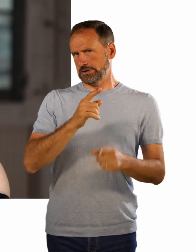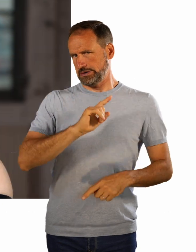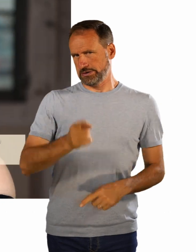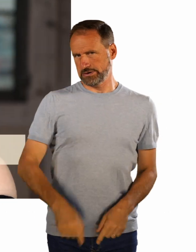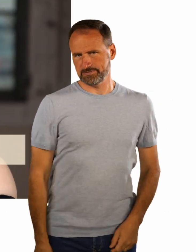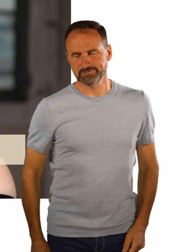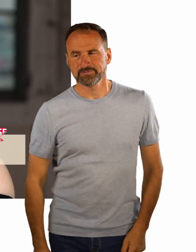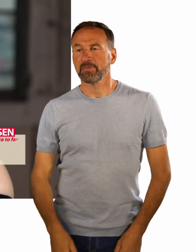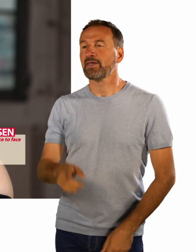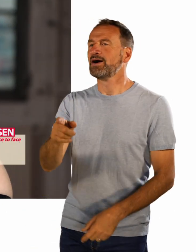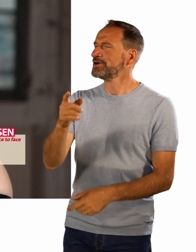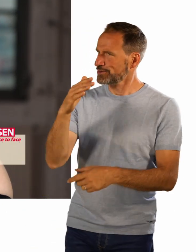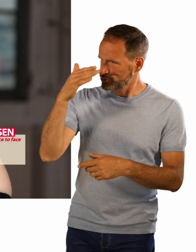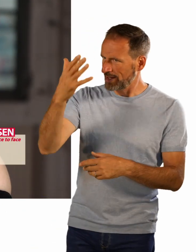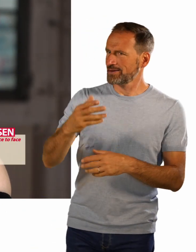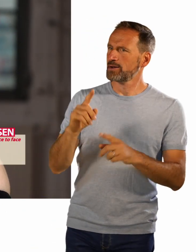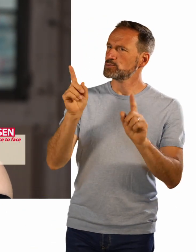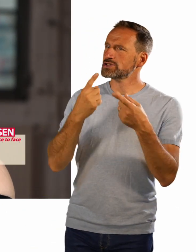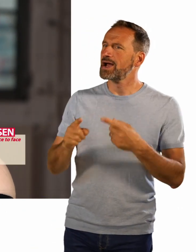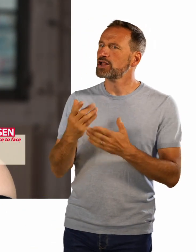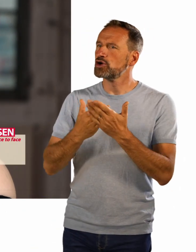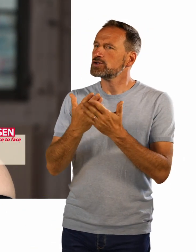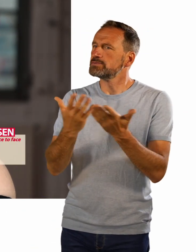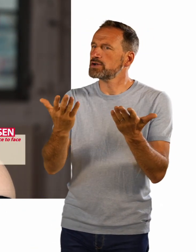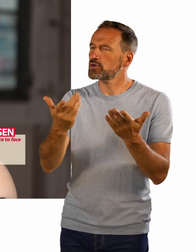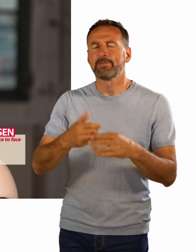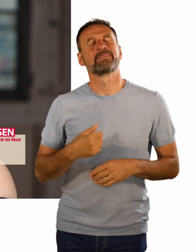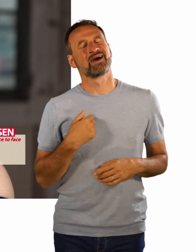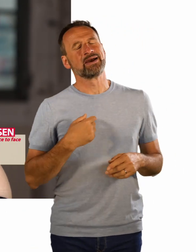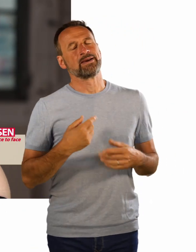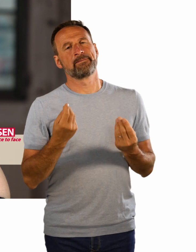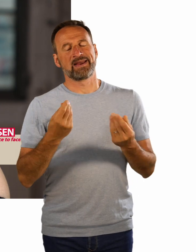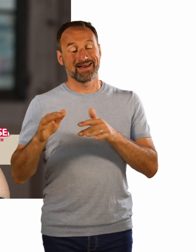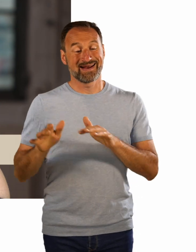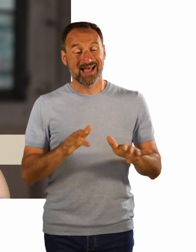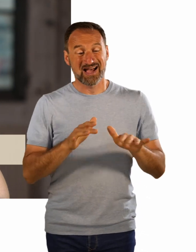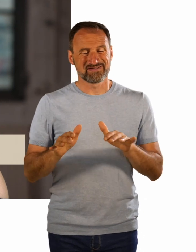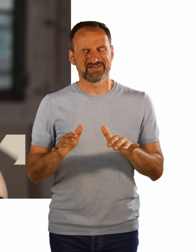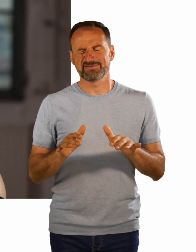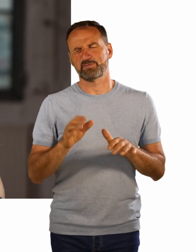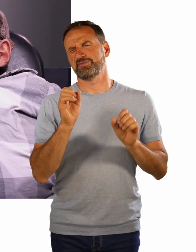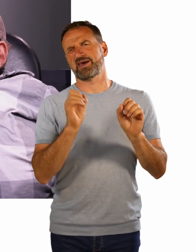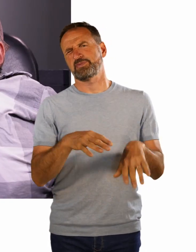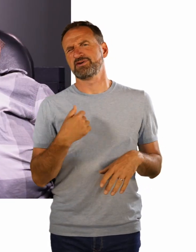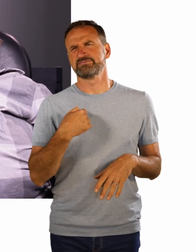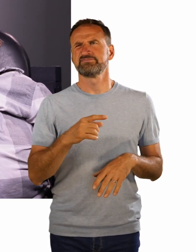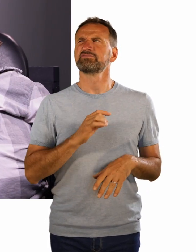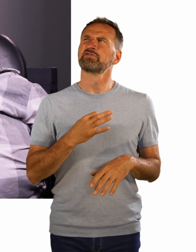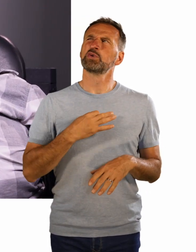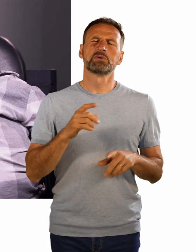Ja, ich habe das mit dem Klavier dann sein gelassen, weil ich gemerkt habe, dass das nicht so für mich war. Und durch das Bochumer Modell bin